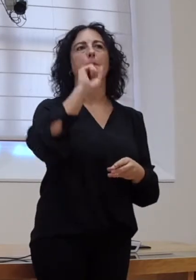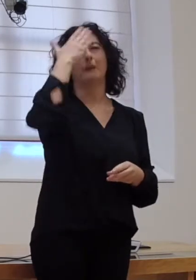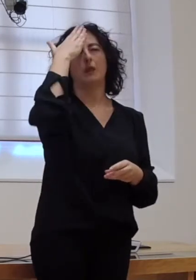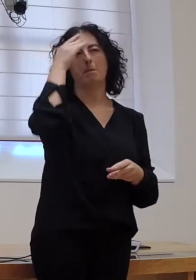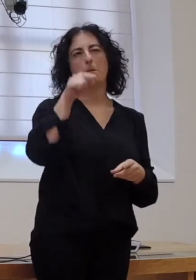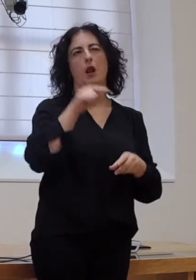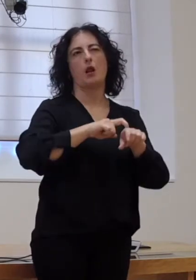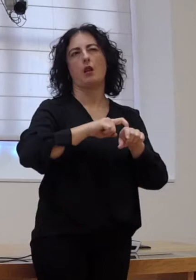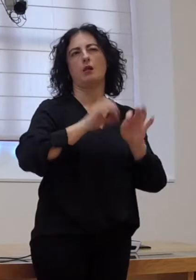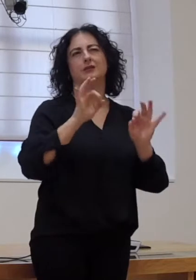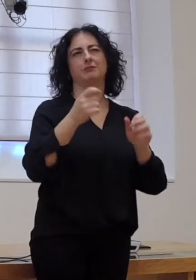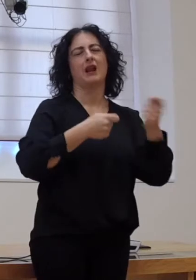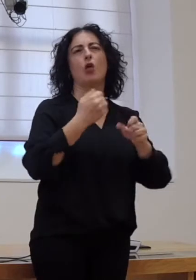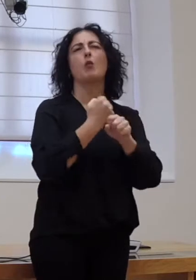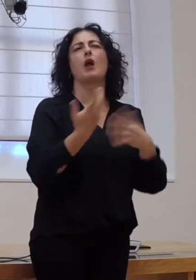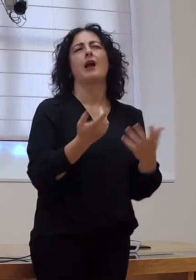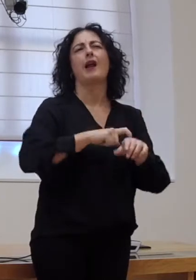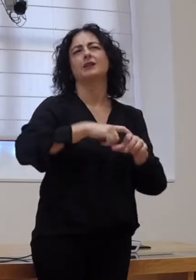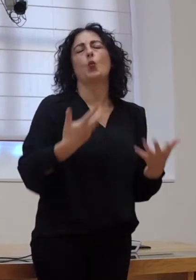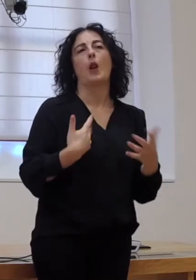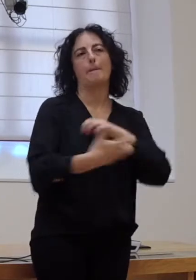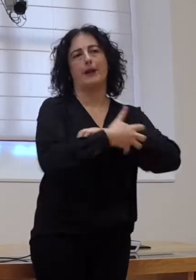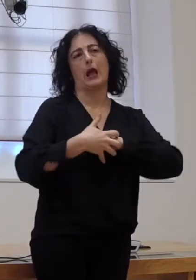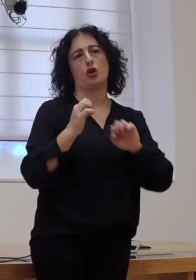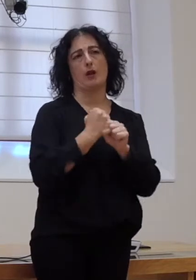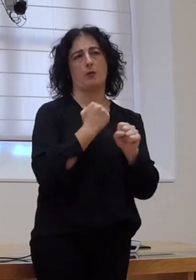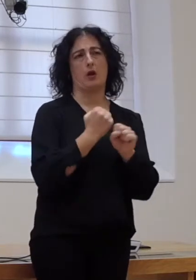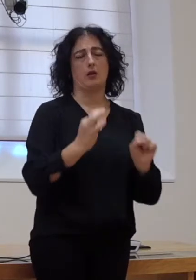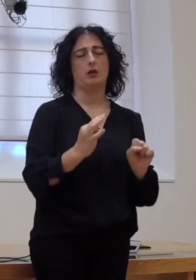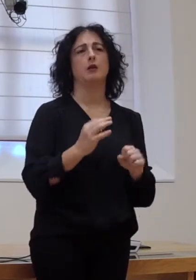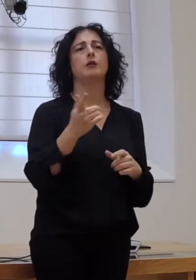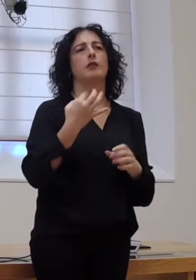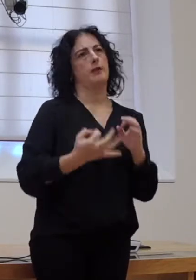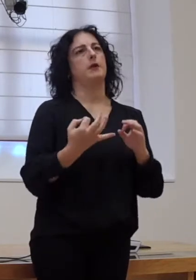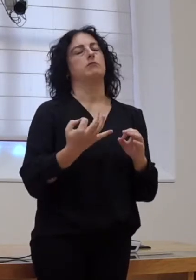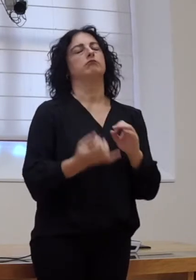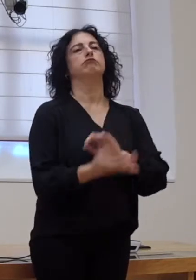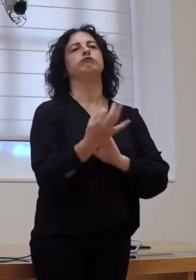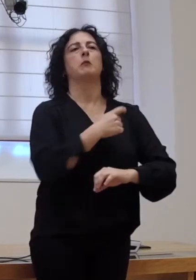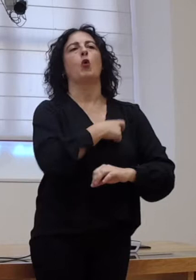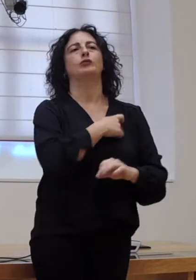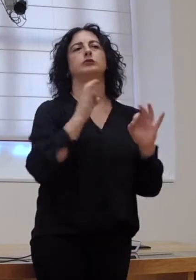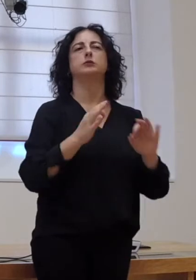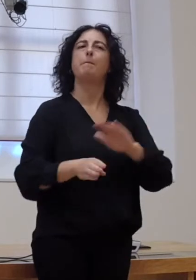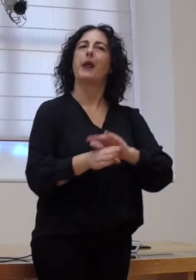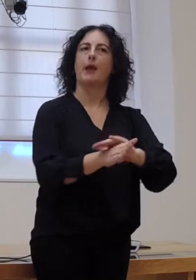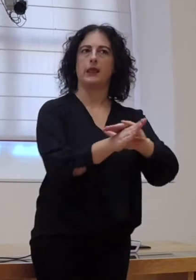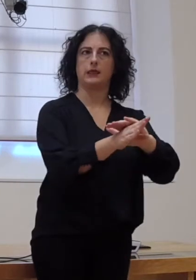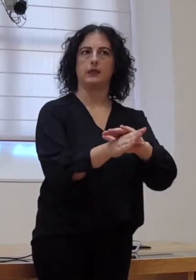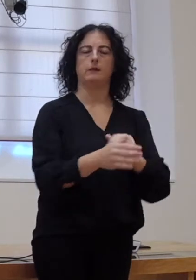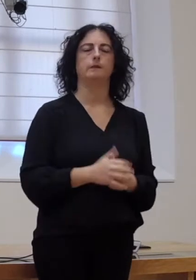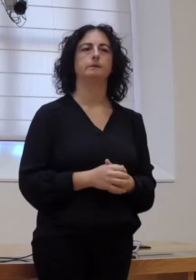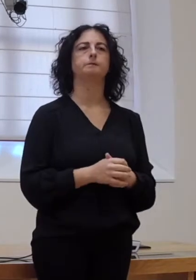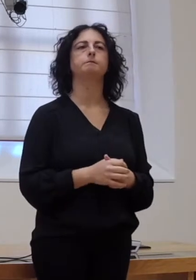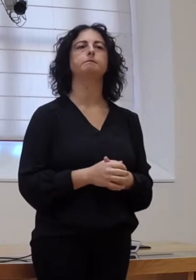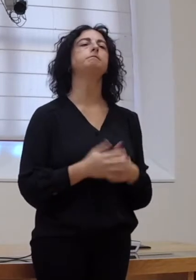característica do mercado laboral e a precariedade do emprego, pois, deben ser comisións permanentes nesta Cámara, non?